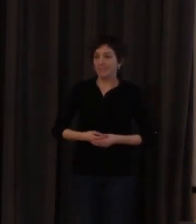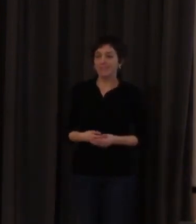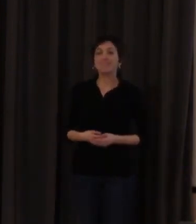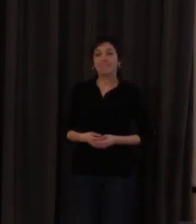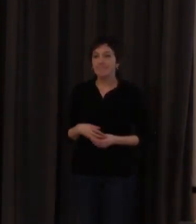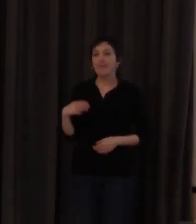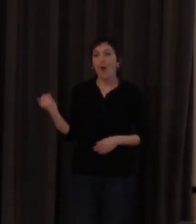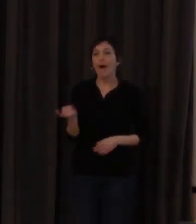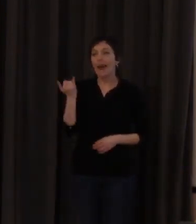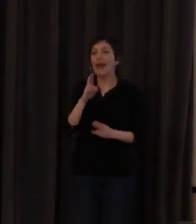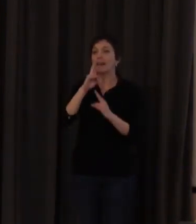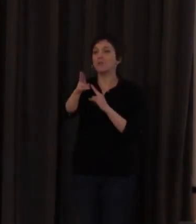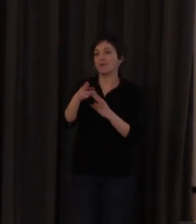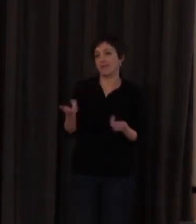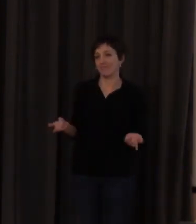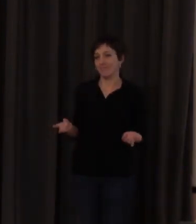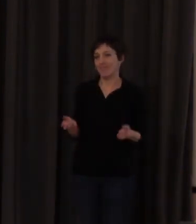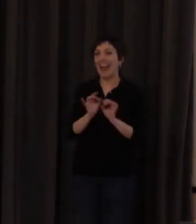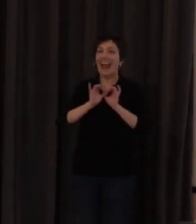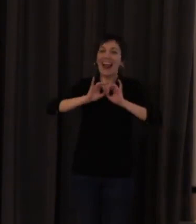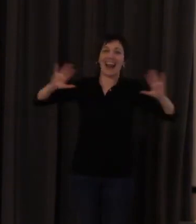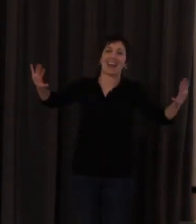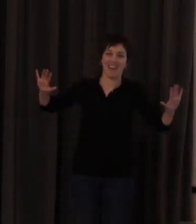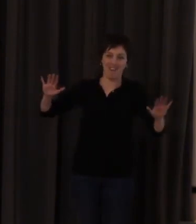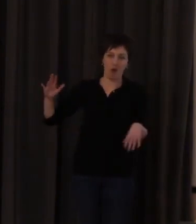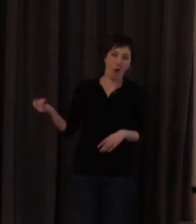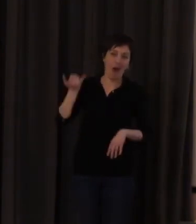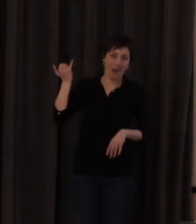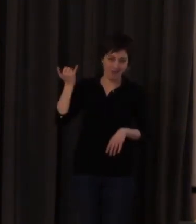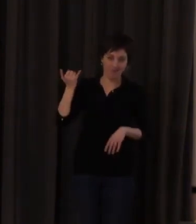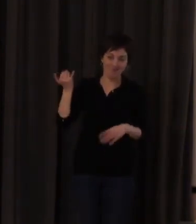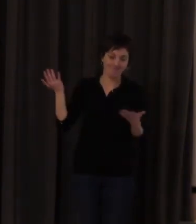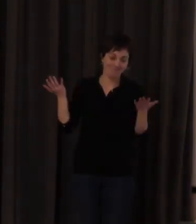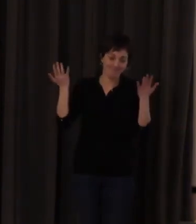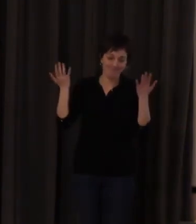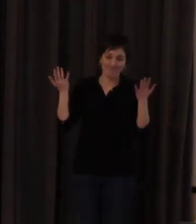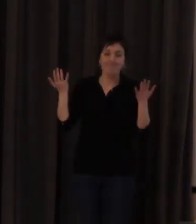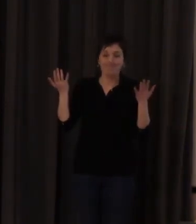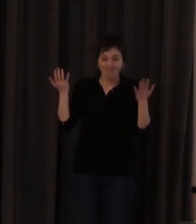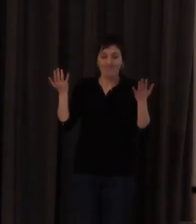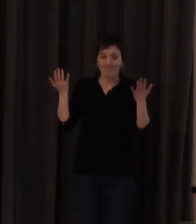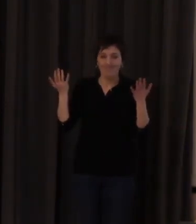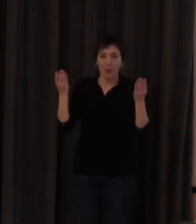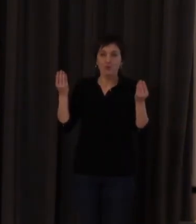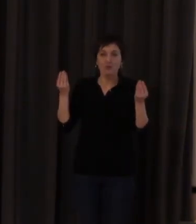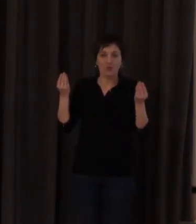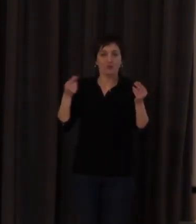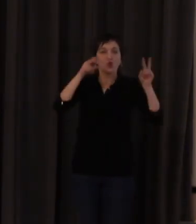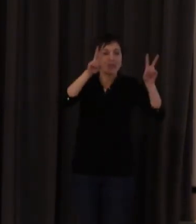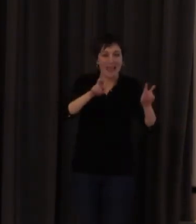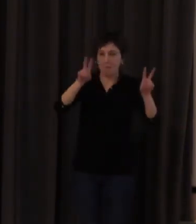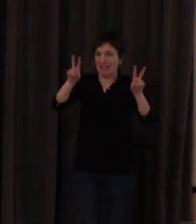ojalá tuviese una respuesta clara para eso que planteas tú ahí hay muchas cuestiones